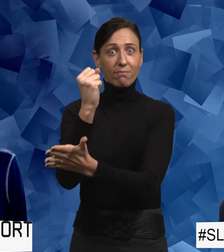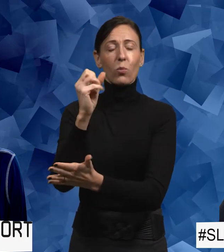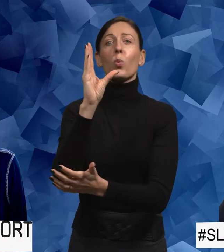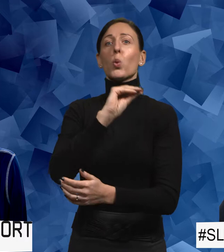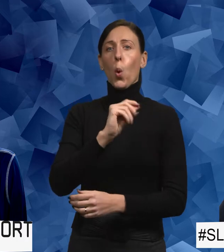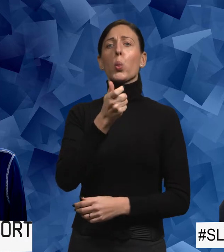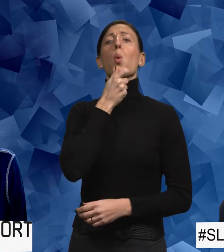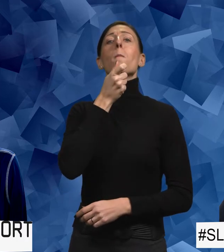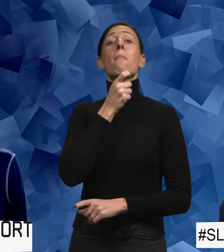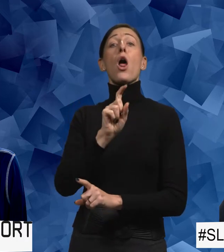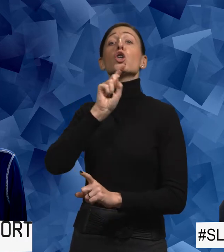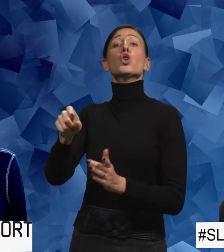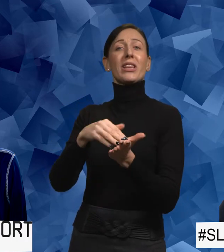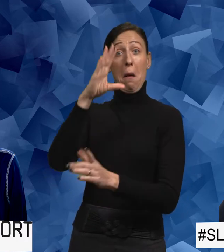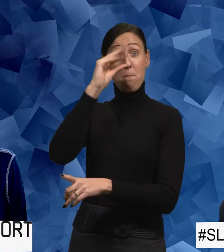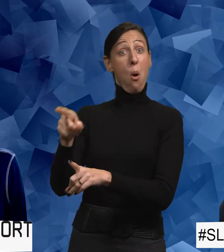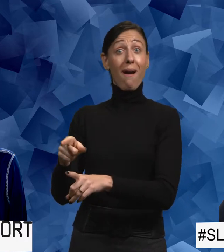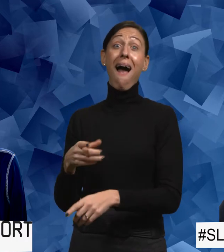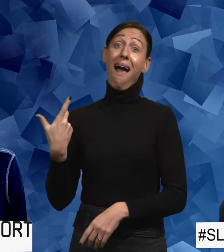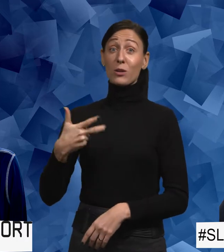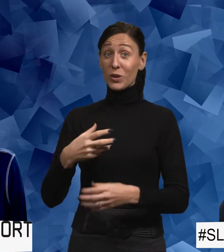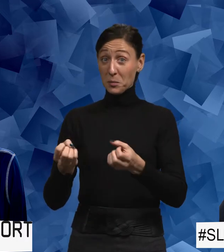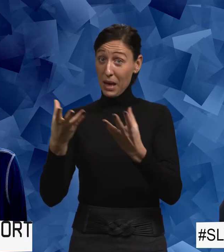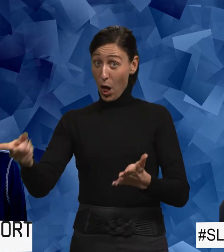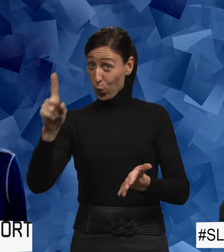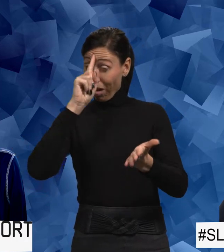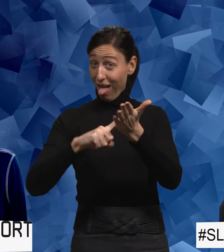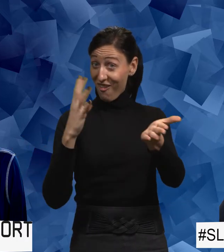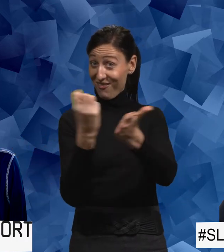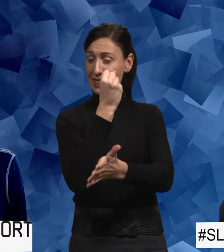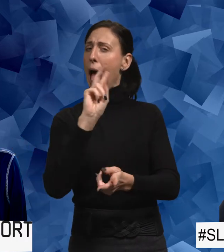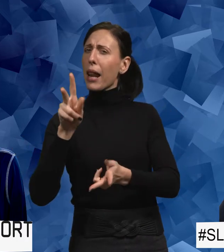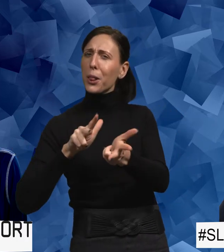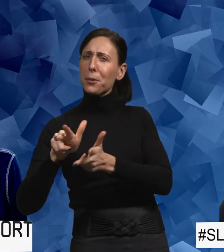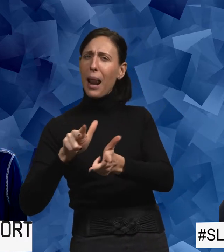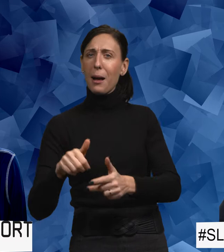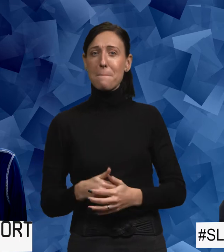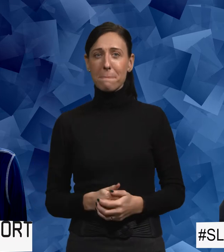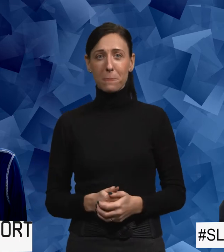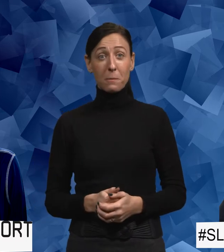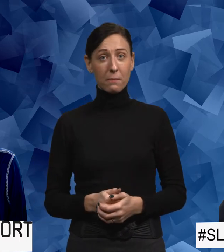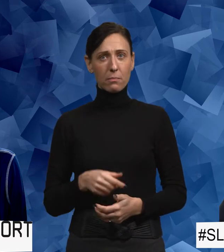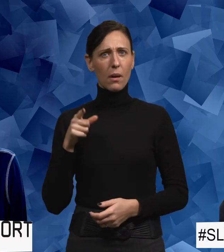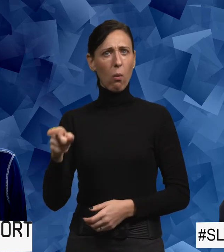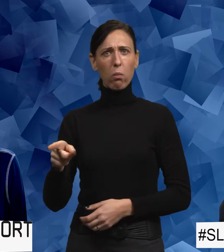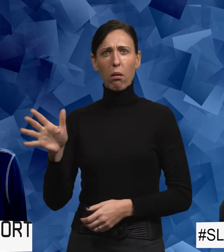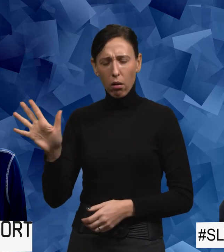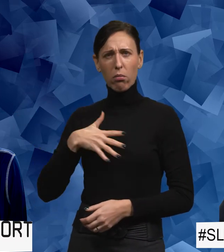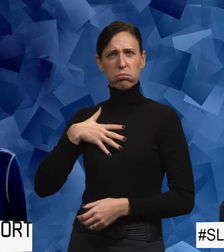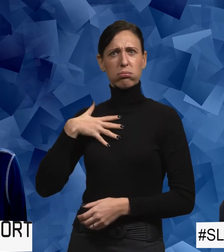domaren till killen. Alltså spelar du för att vinna eller knulla? Och hon blev jättestörd